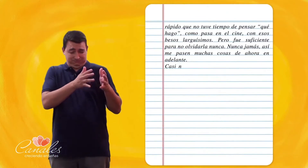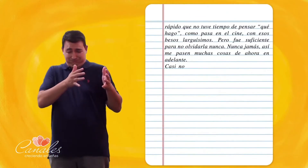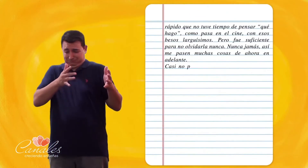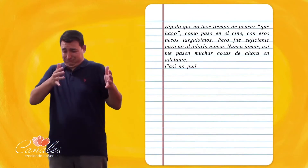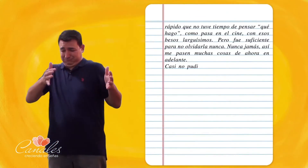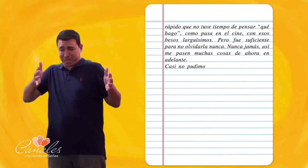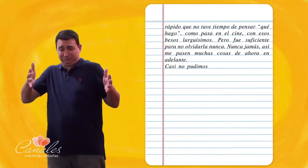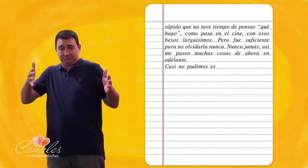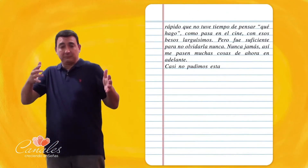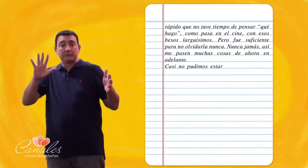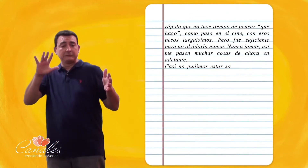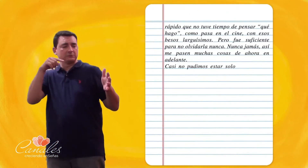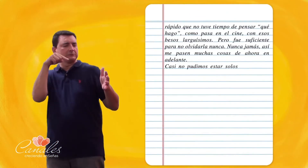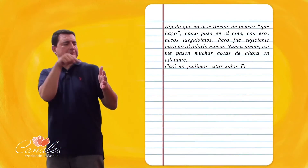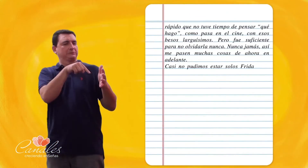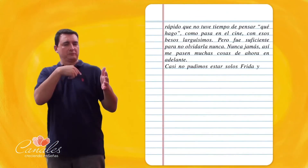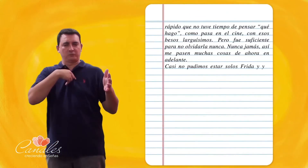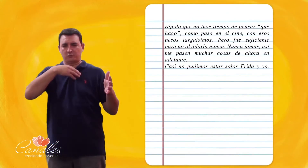Casi no pudimos Estar solos Frida y yo